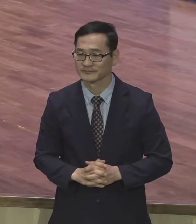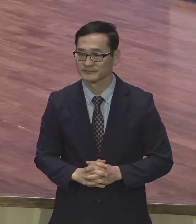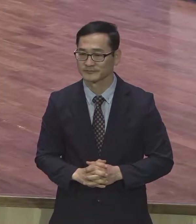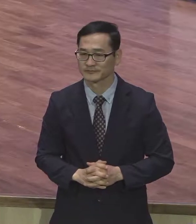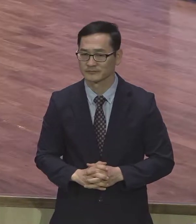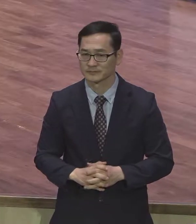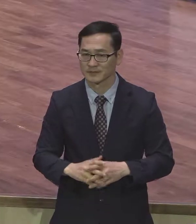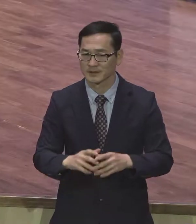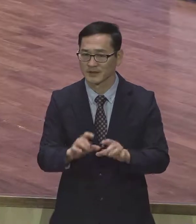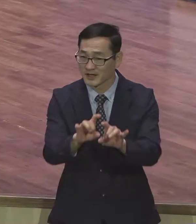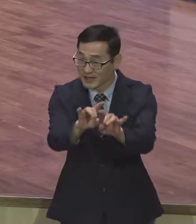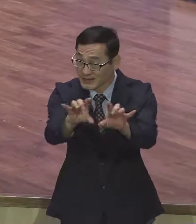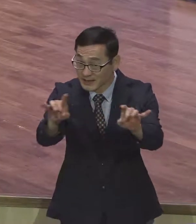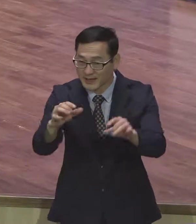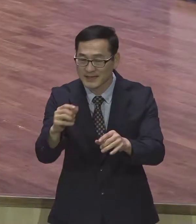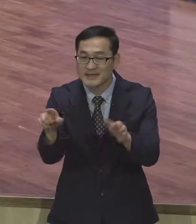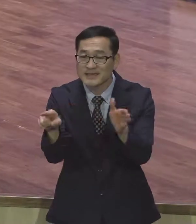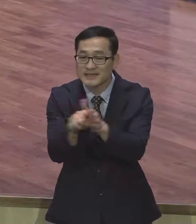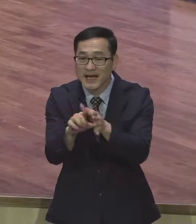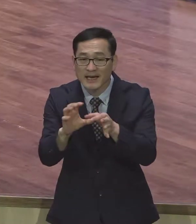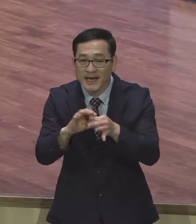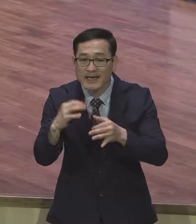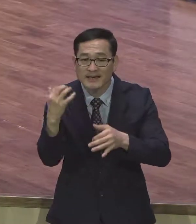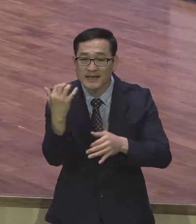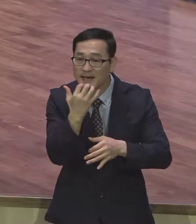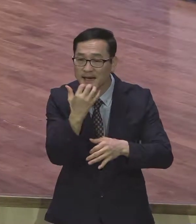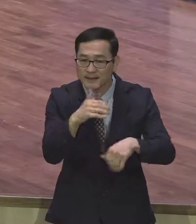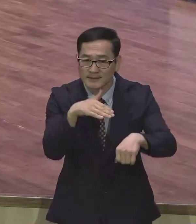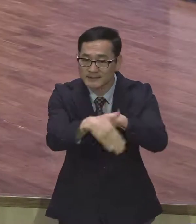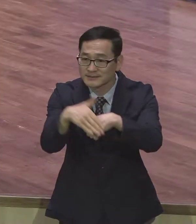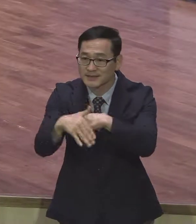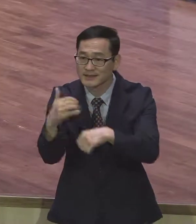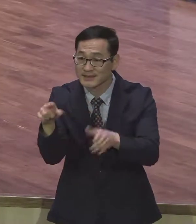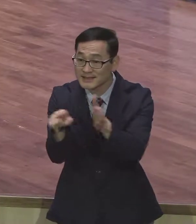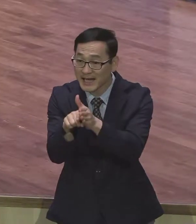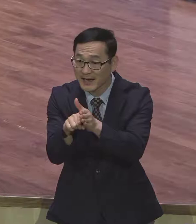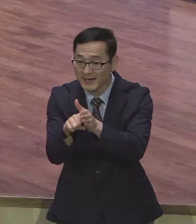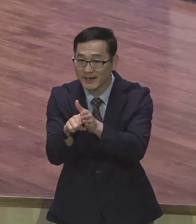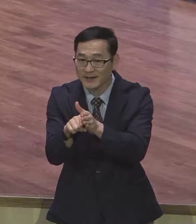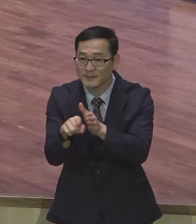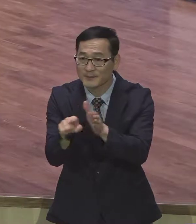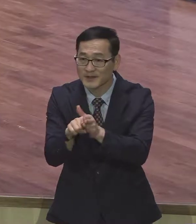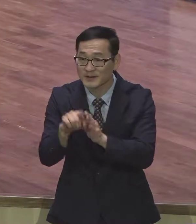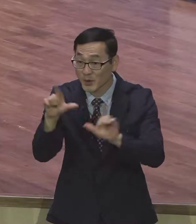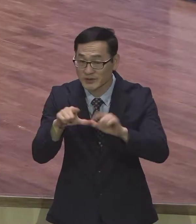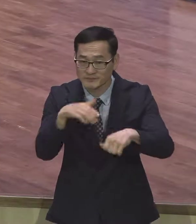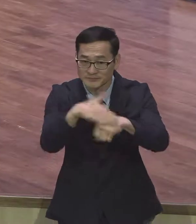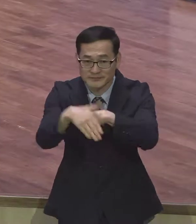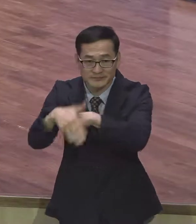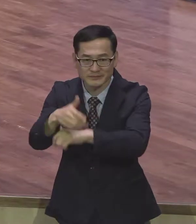그렇게 다양하죠. 다 다릅니다. 다양한데 보금주의